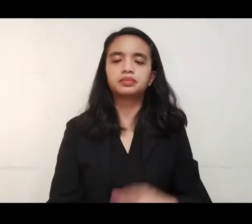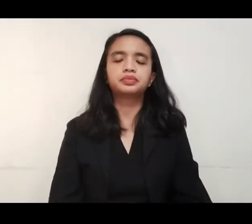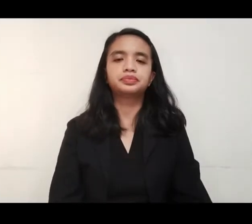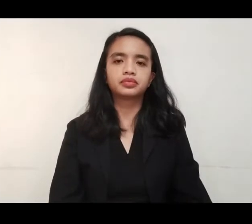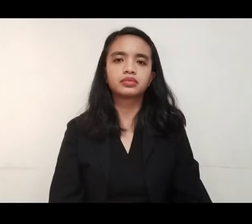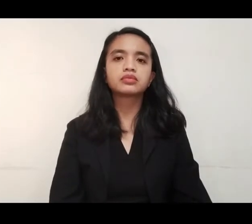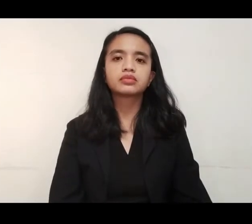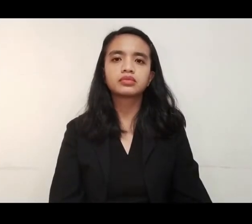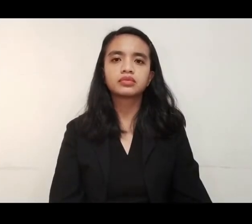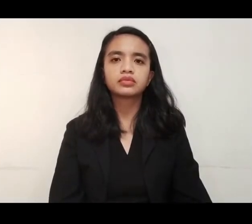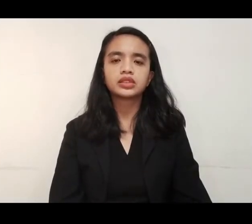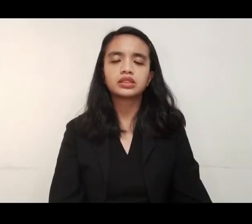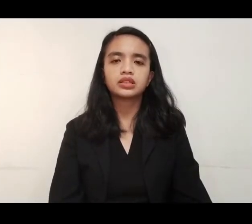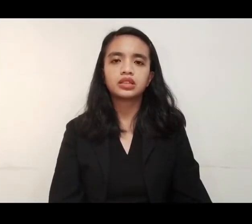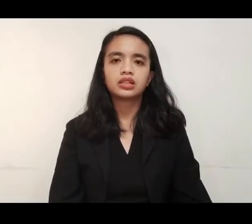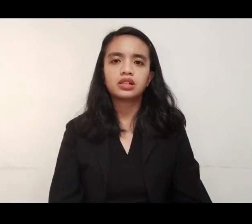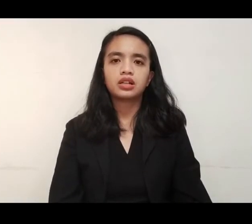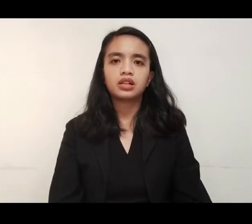Luzon.